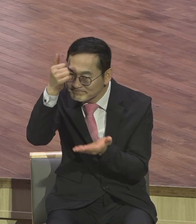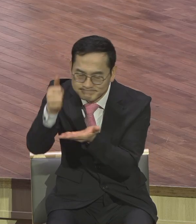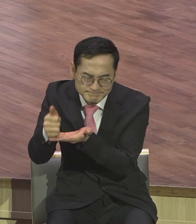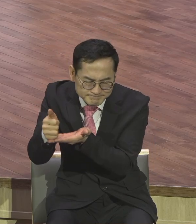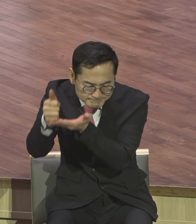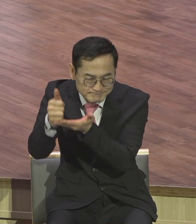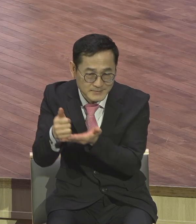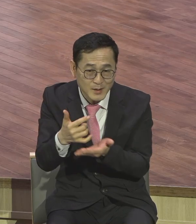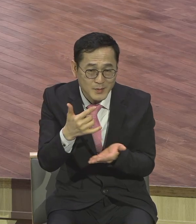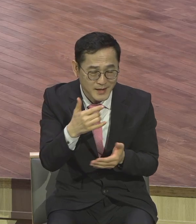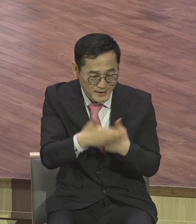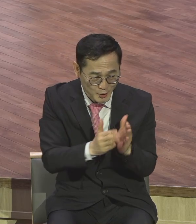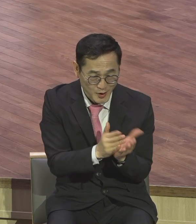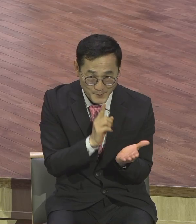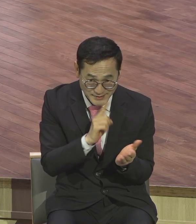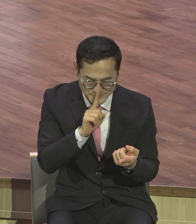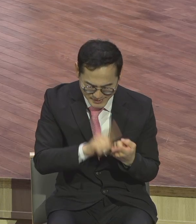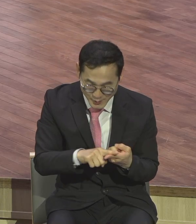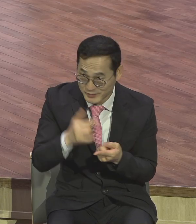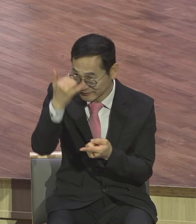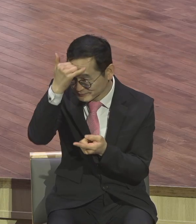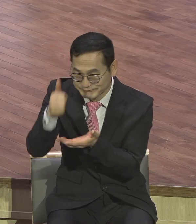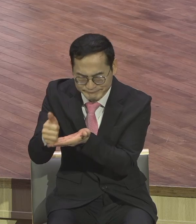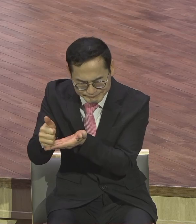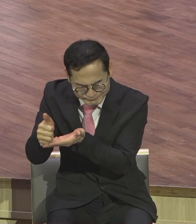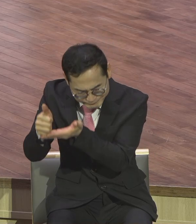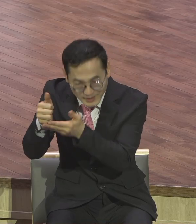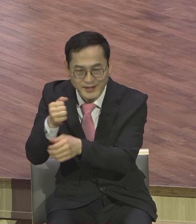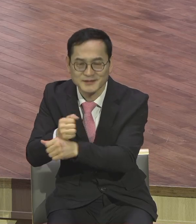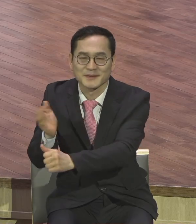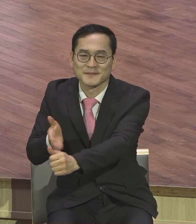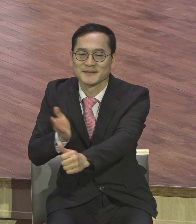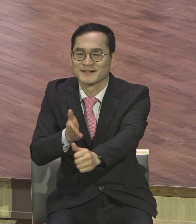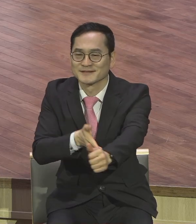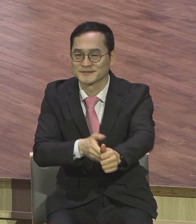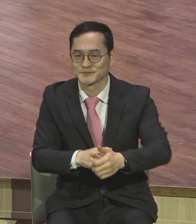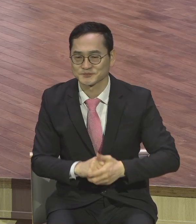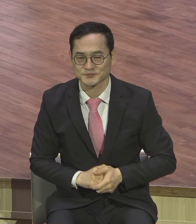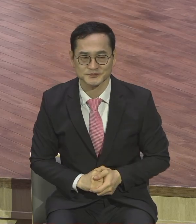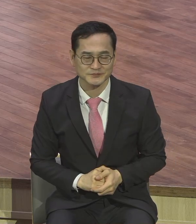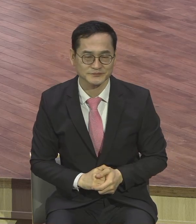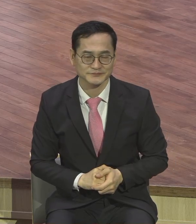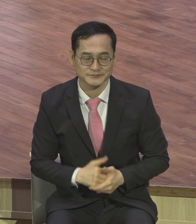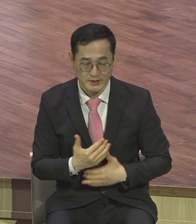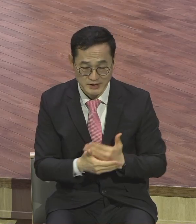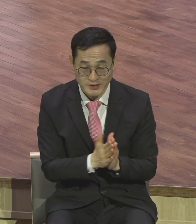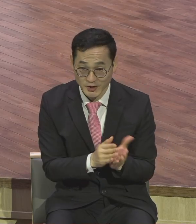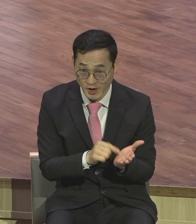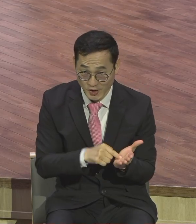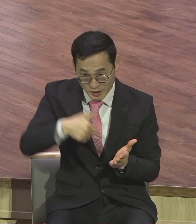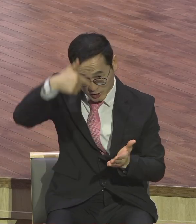효도가 회복되는 어버이주일 되기를 바랍니다. 성경은 구약과 신약